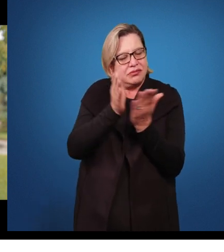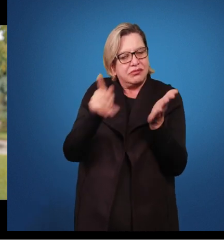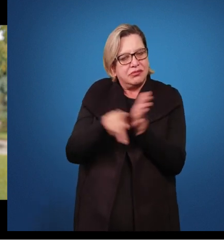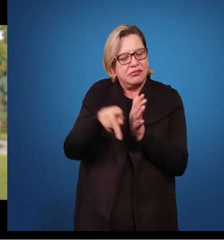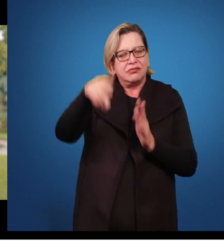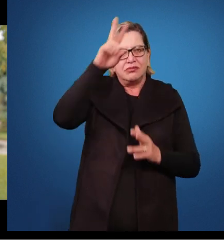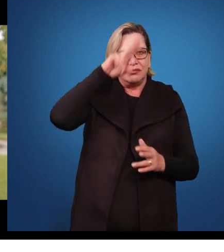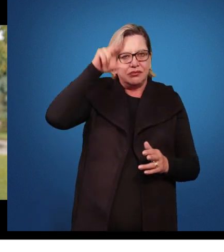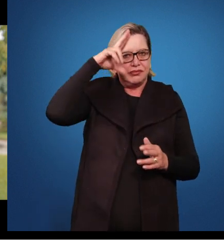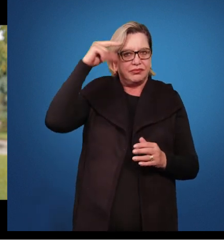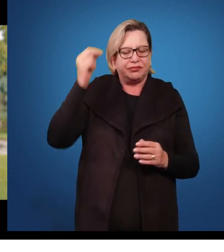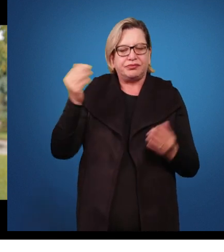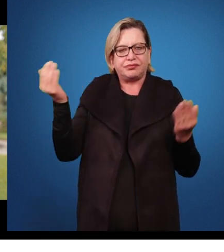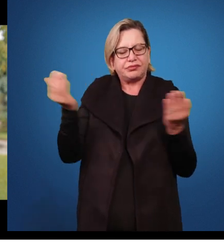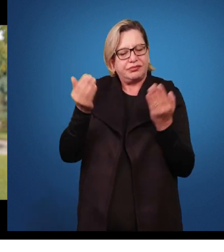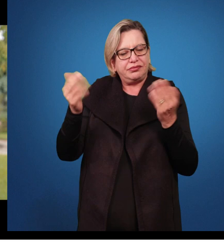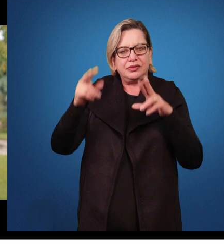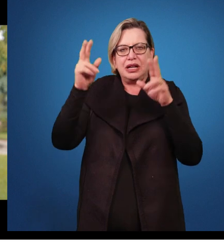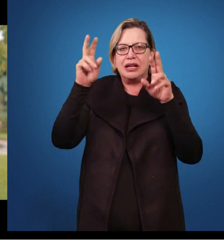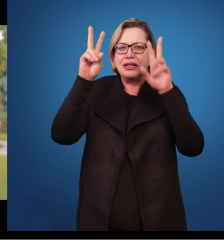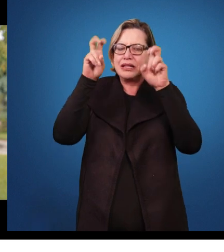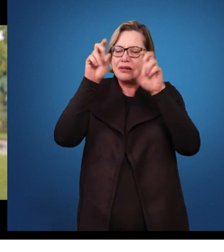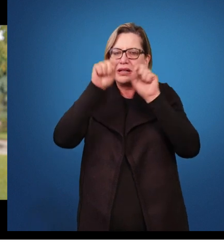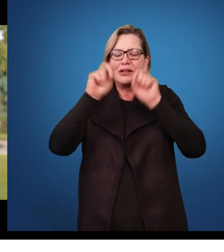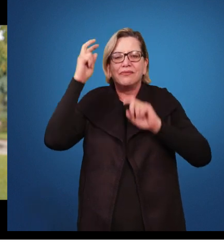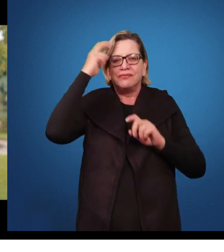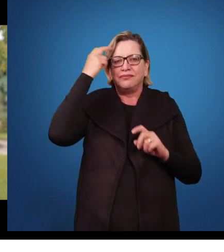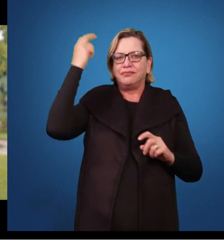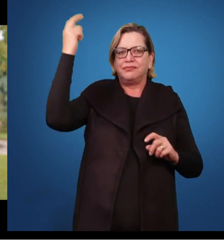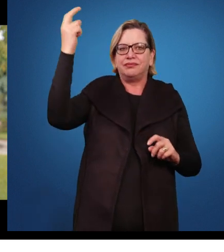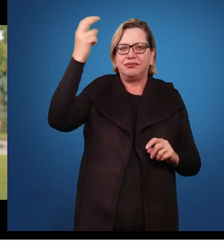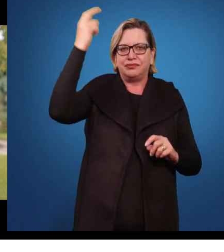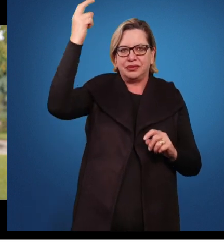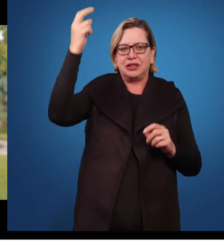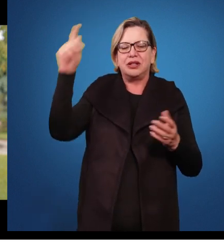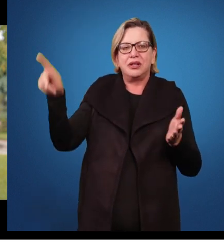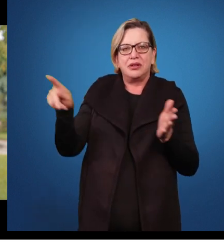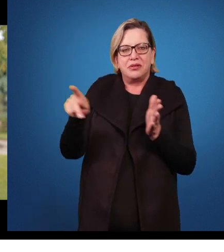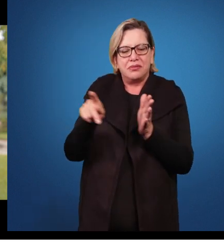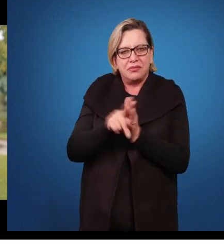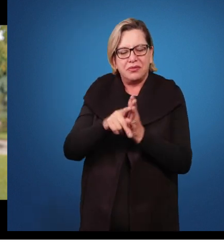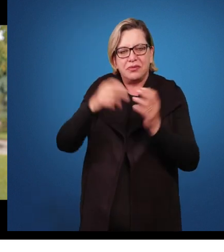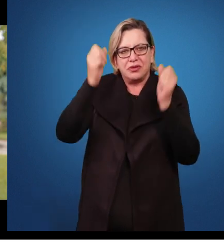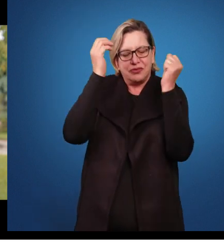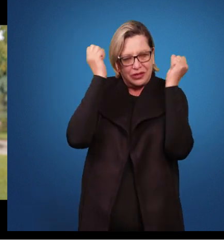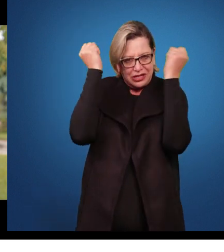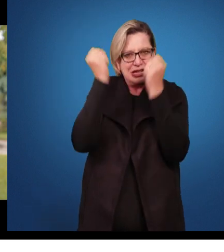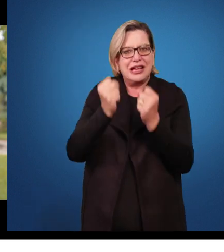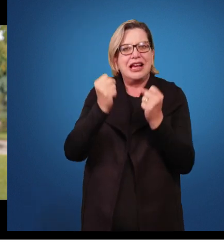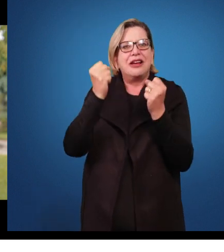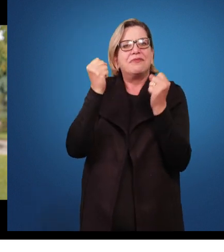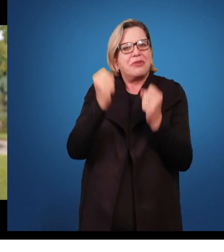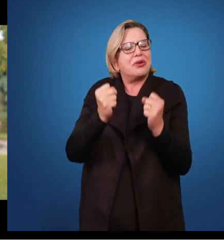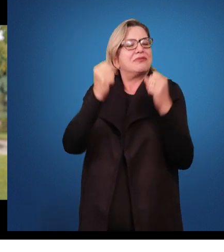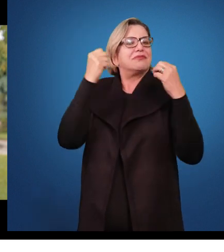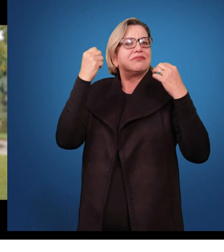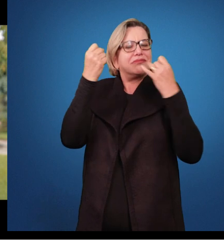Desta vez, o tema é Altas Habilidades, dentro daquele nosso cenário, que você já sabe, de 10 episódios, 10